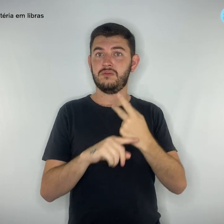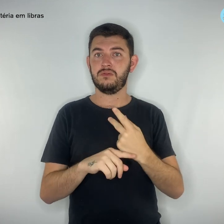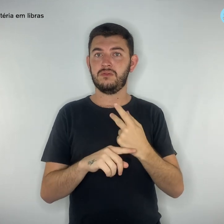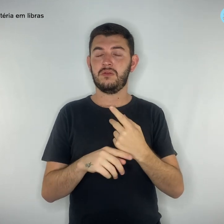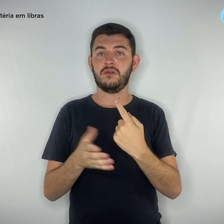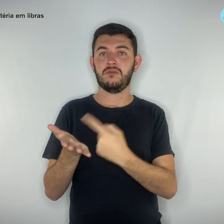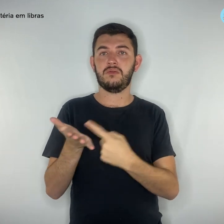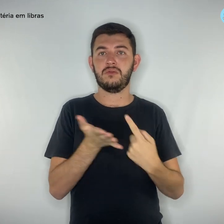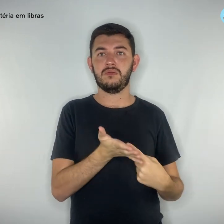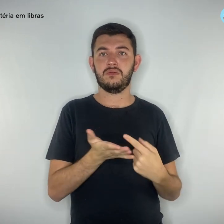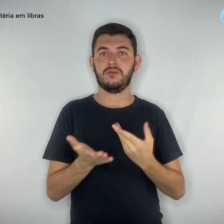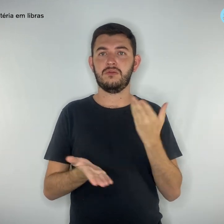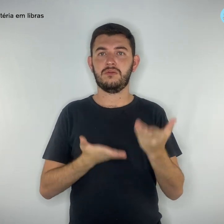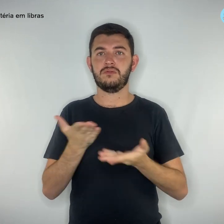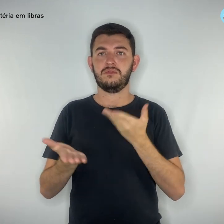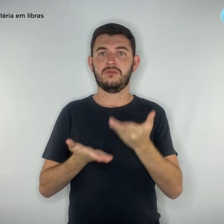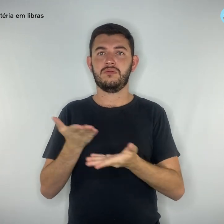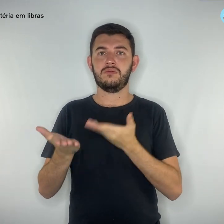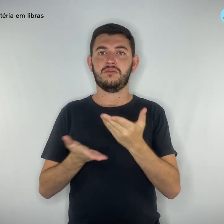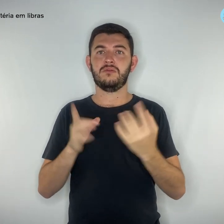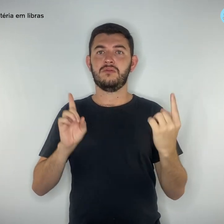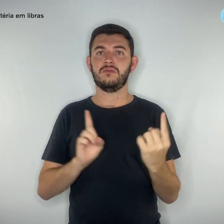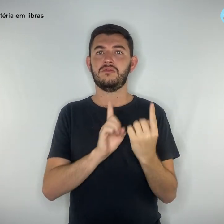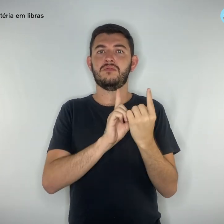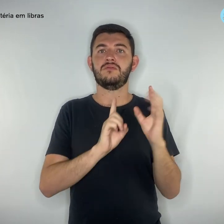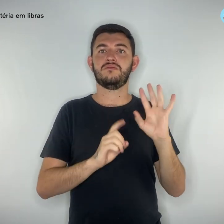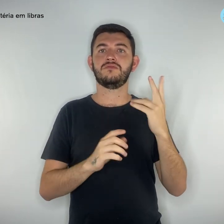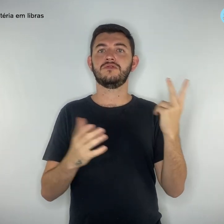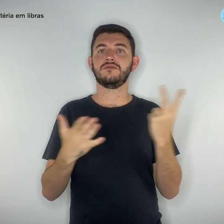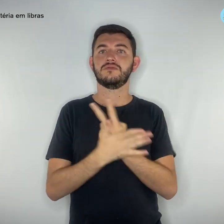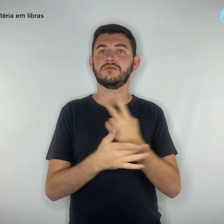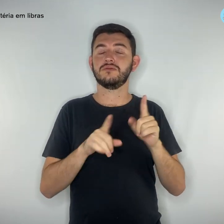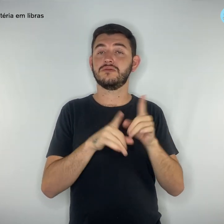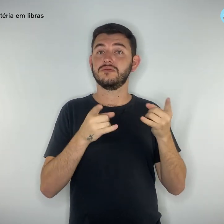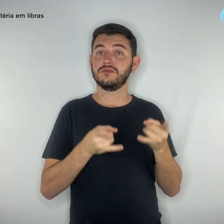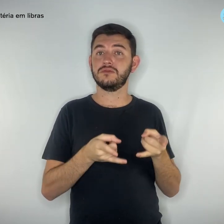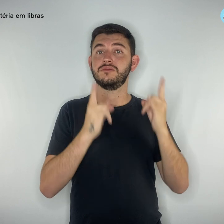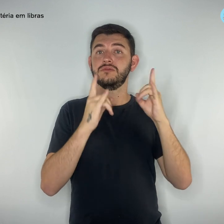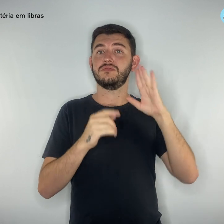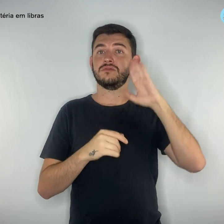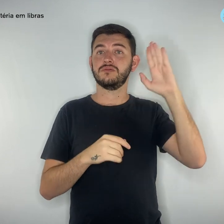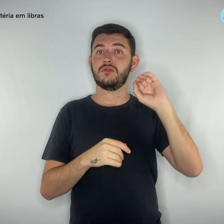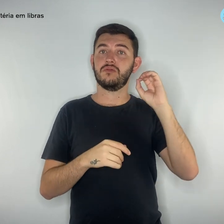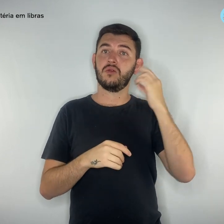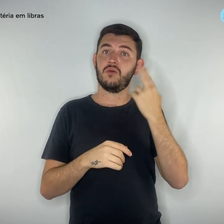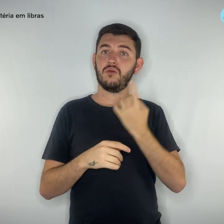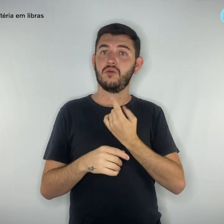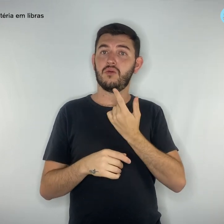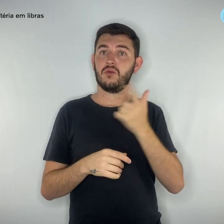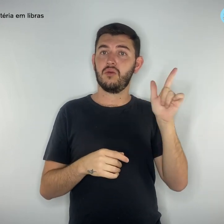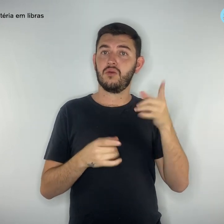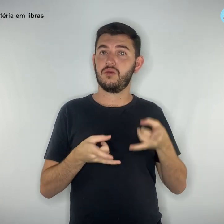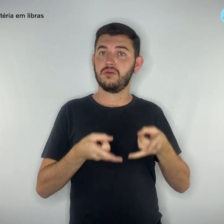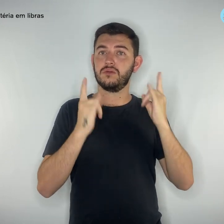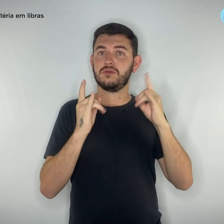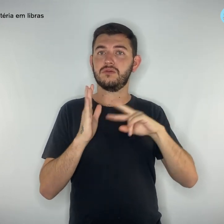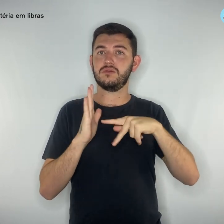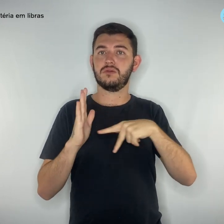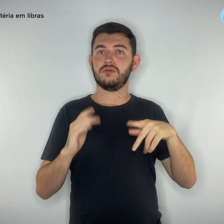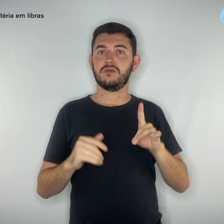atendimentos que ocorrem na sede e subsedes do Simpro ou de forma virtual, sem